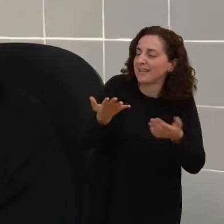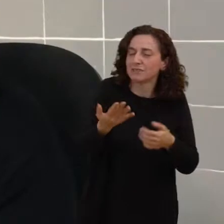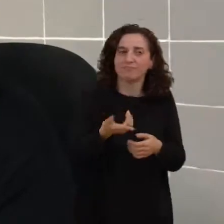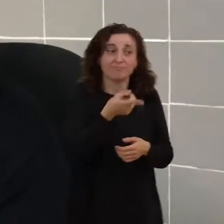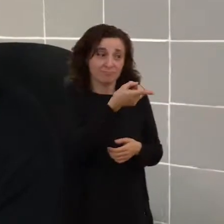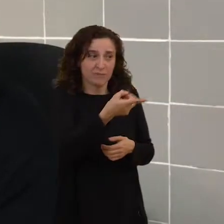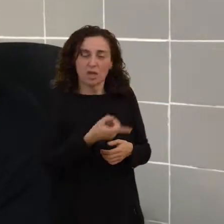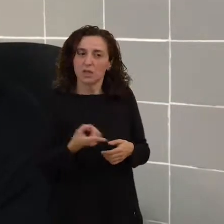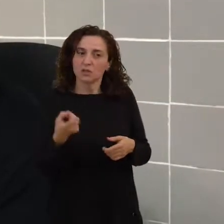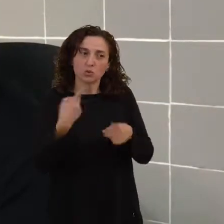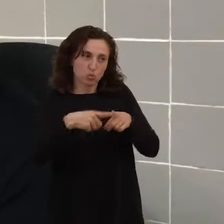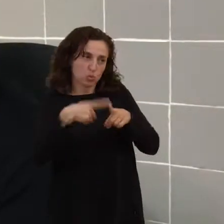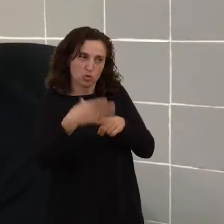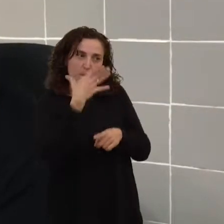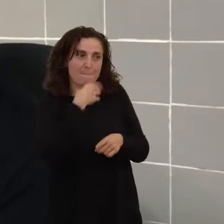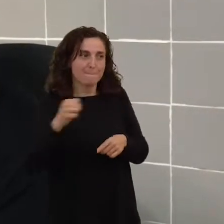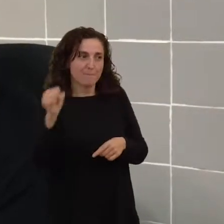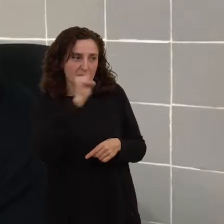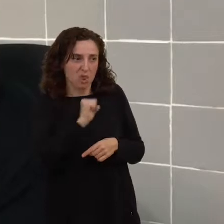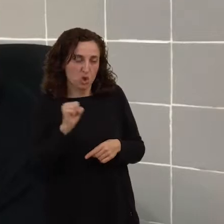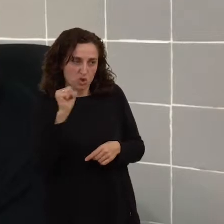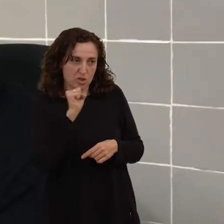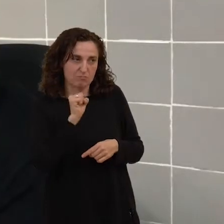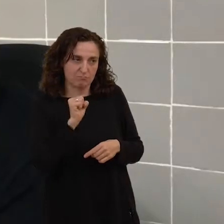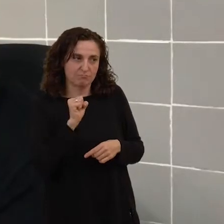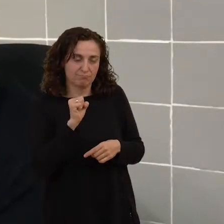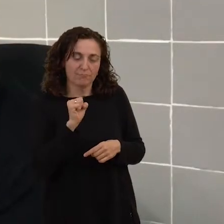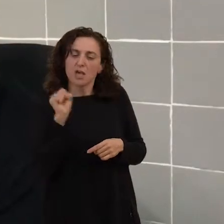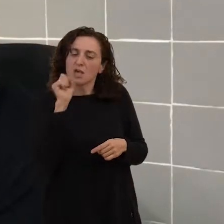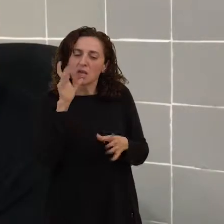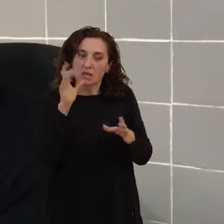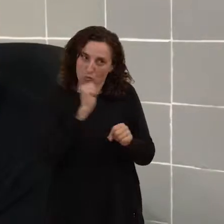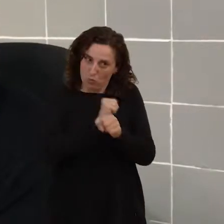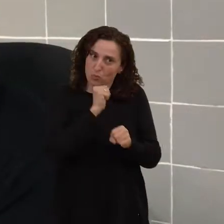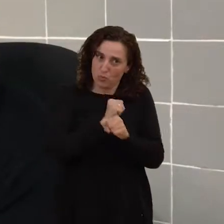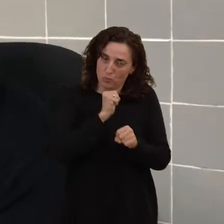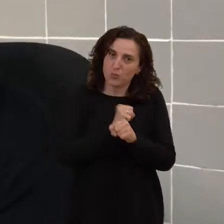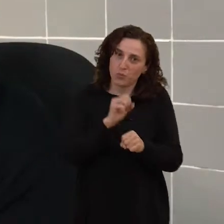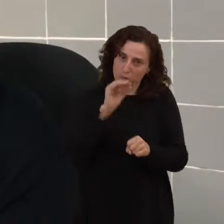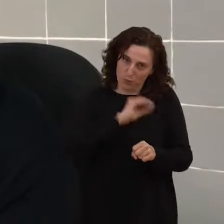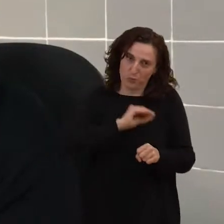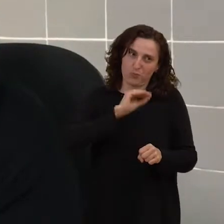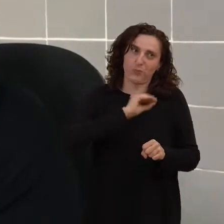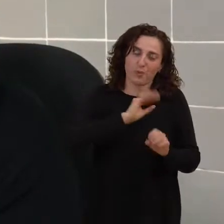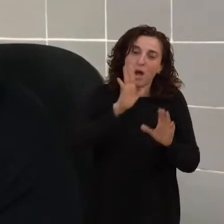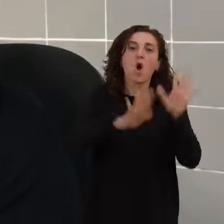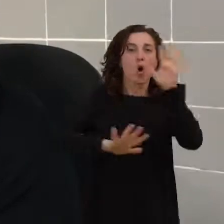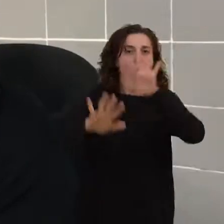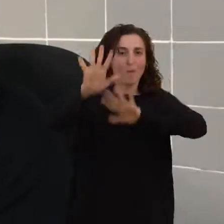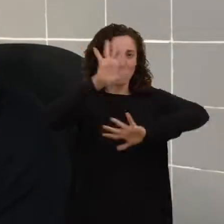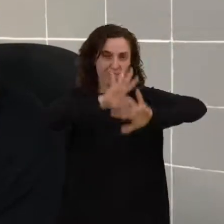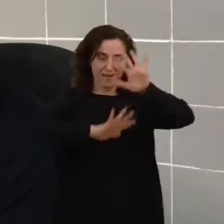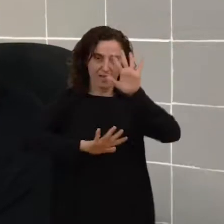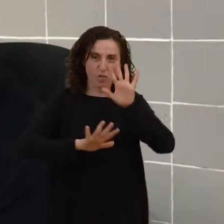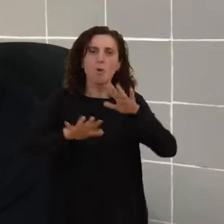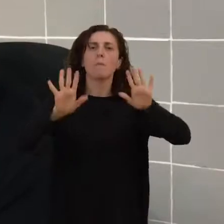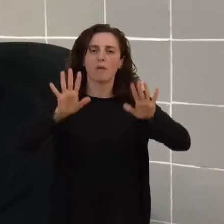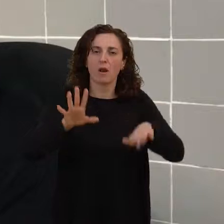una cosa preciosa y es muy entretenida, es complicada, pero